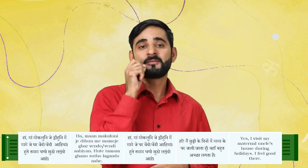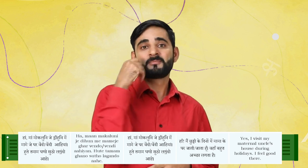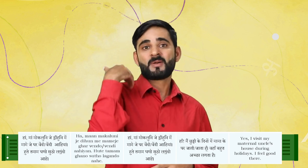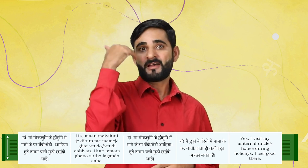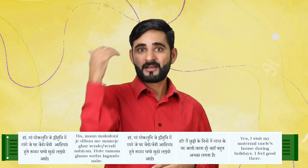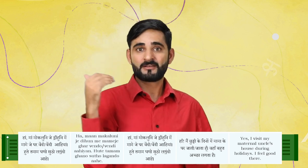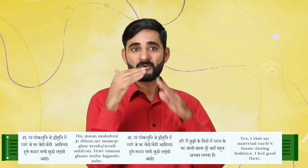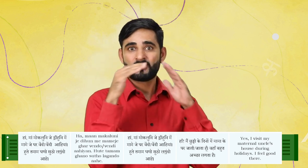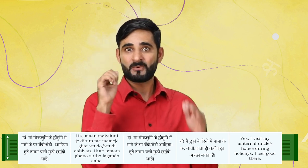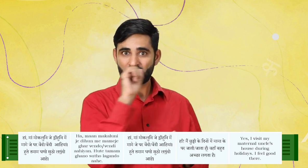आहे